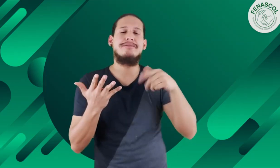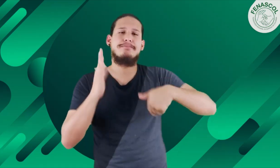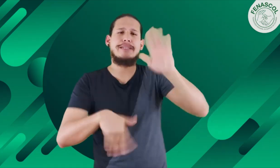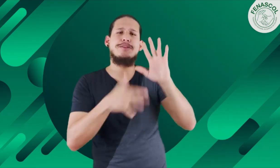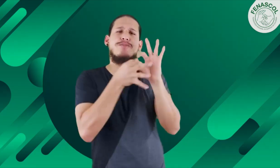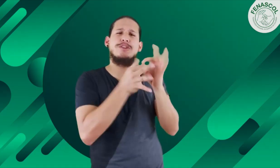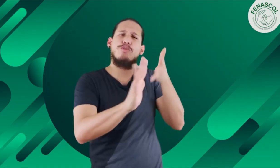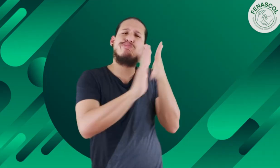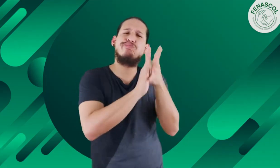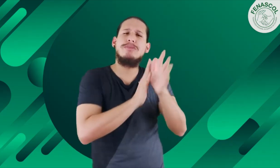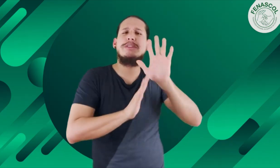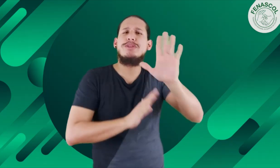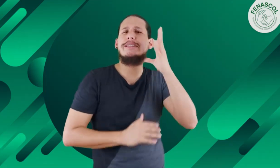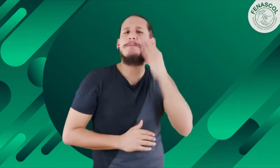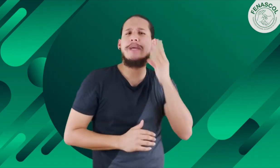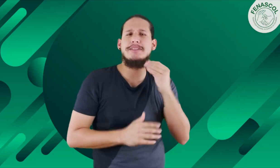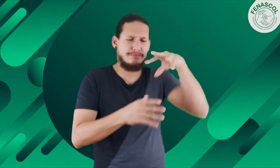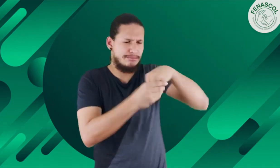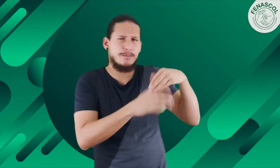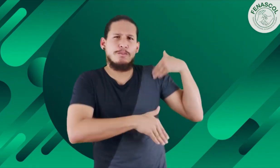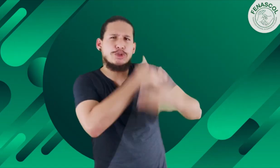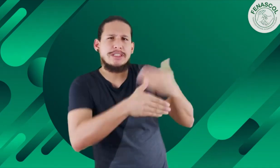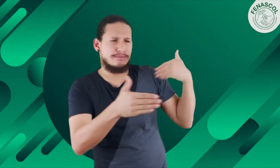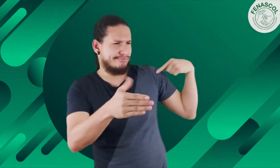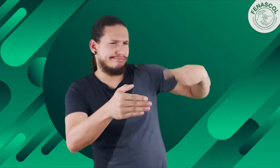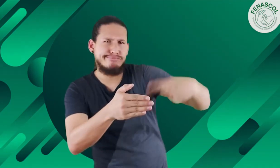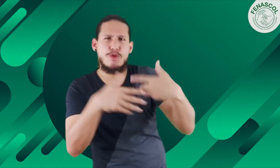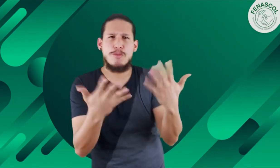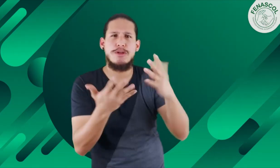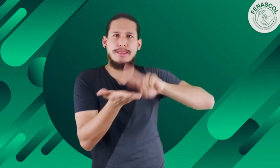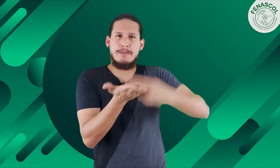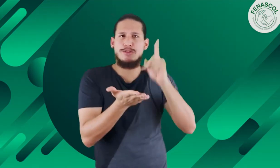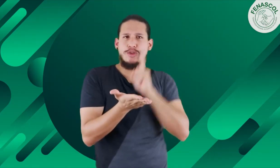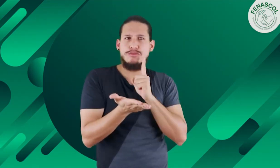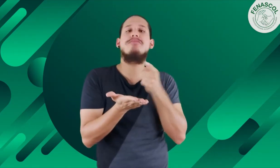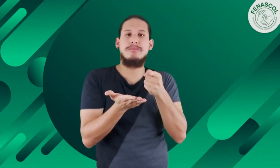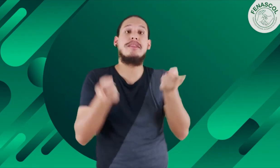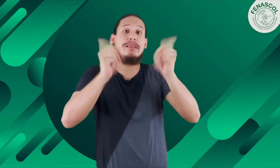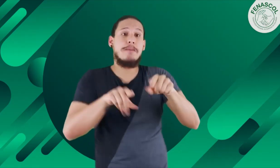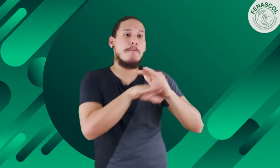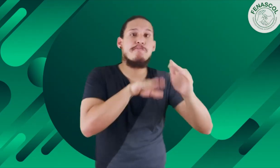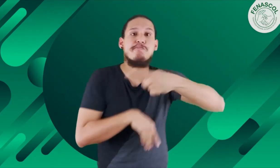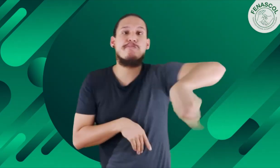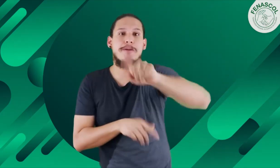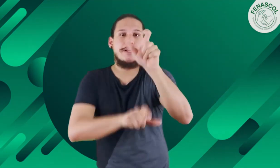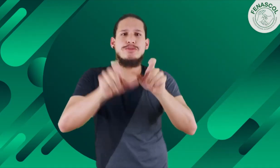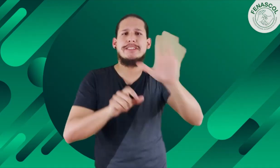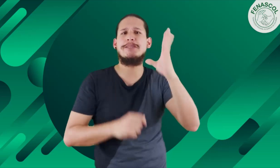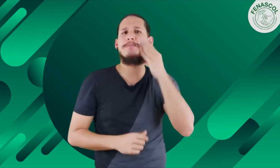Fiena Scol compartió su experiencia en los diferentes servicios de interpretación prestados con intérprete sordo de la federación. Muchas